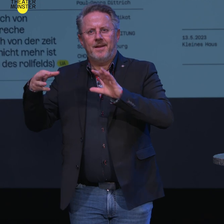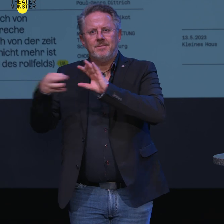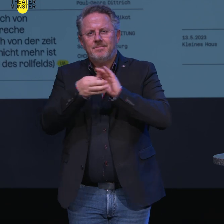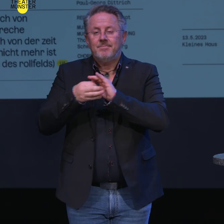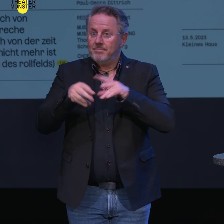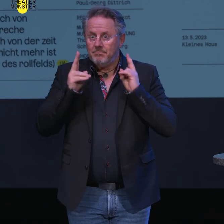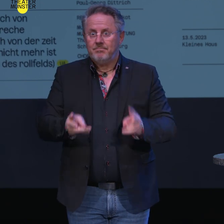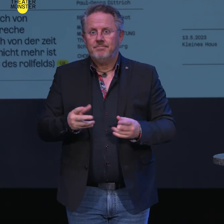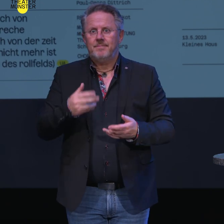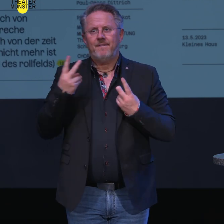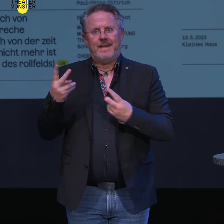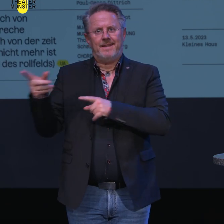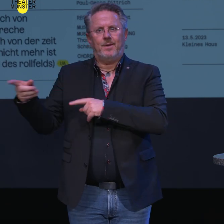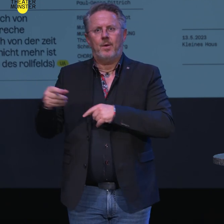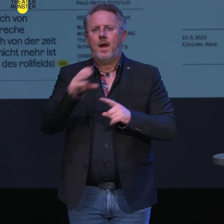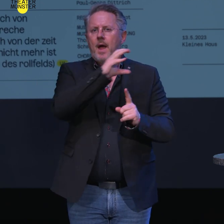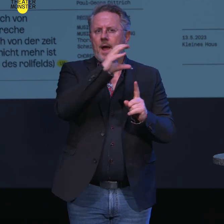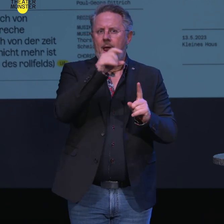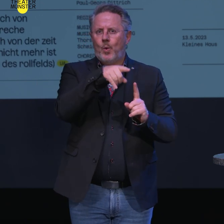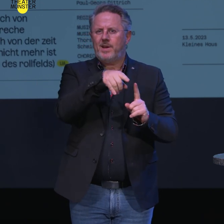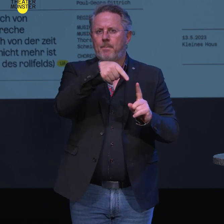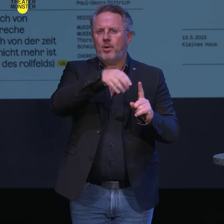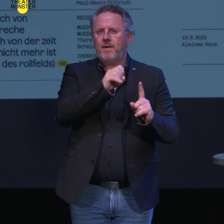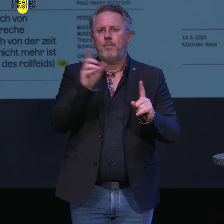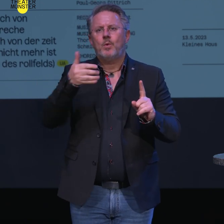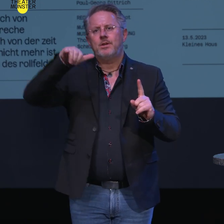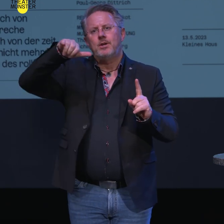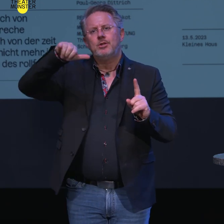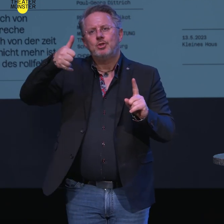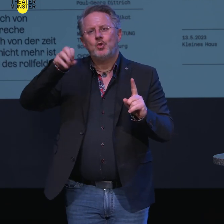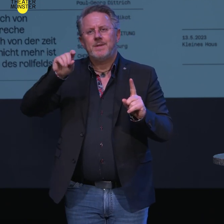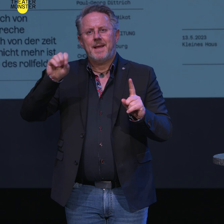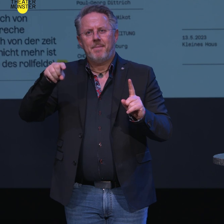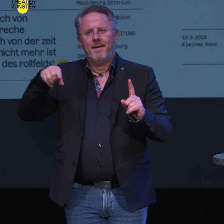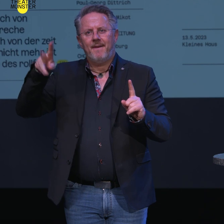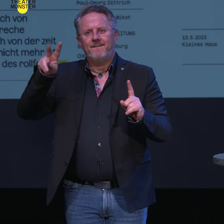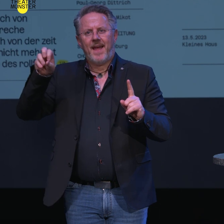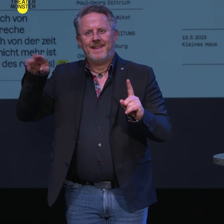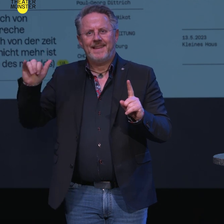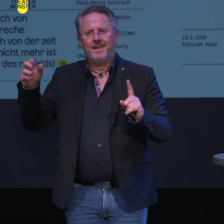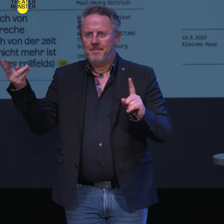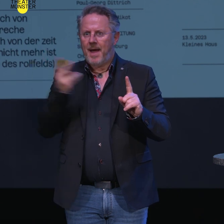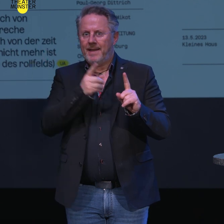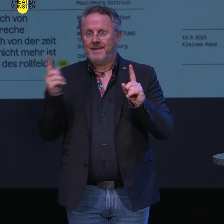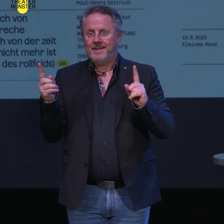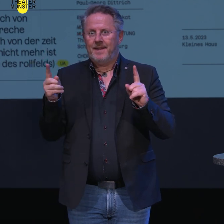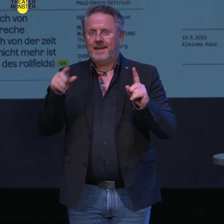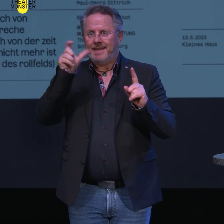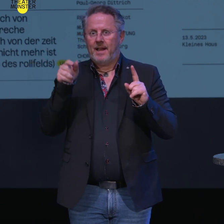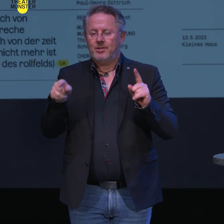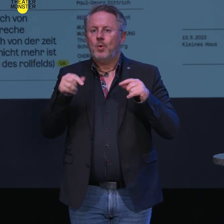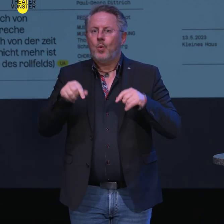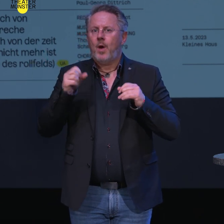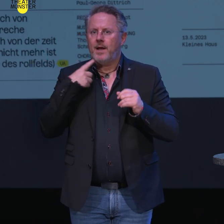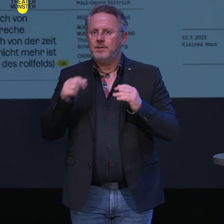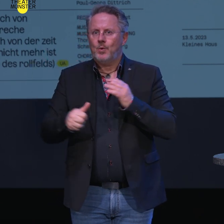zentraler Bedeutung waren, Claudio Monteverdi und Giuseppe Verdi. Demgegenüber werden wir zwei Uraufführungen stellen, die